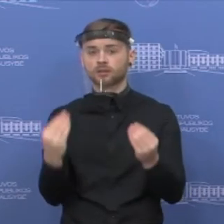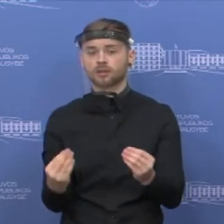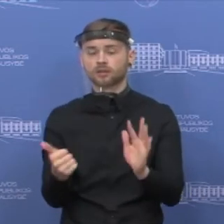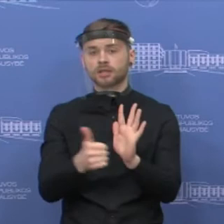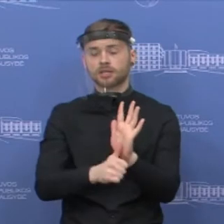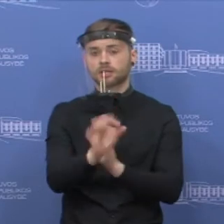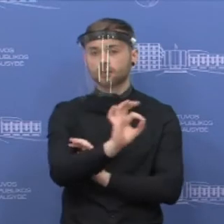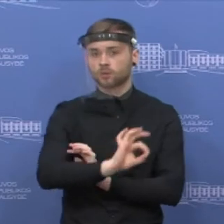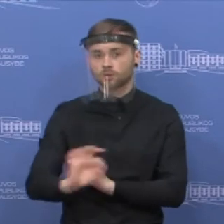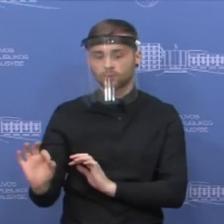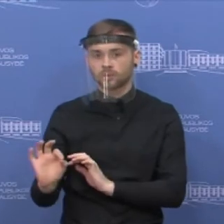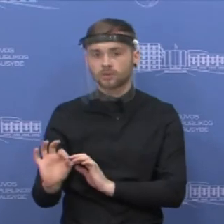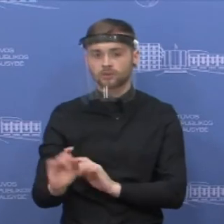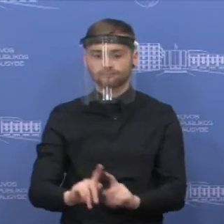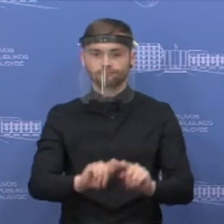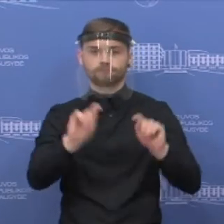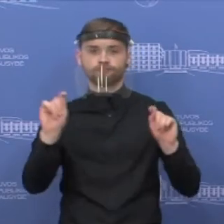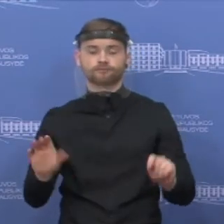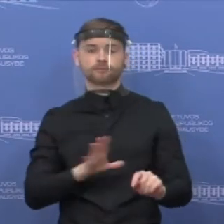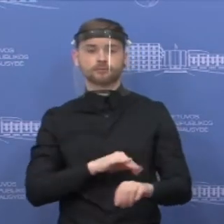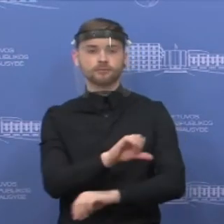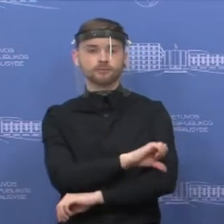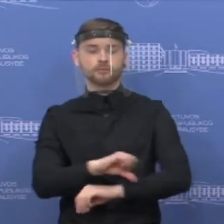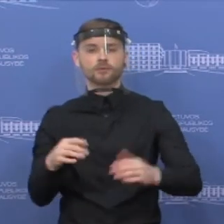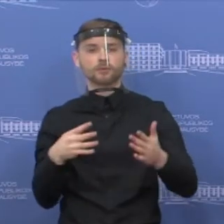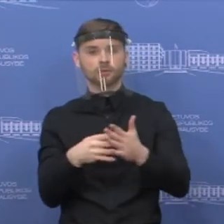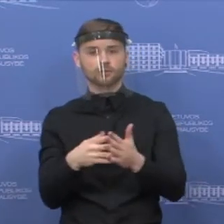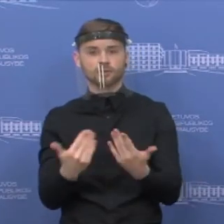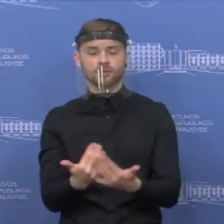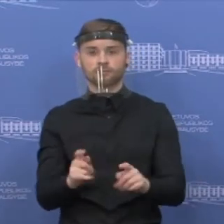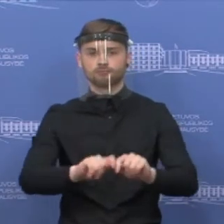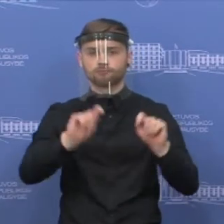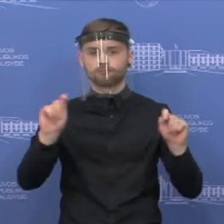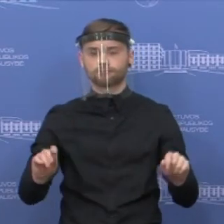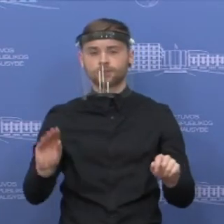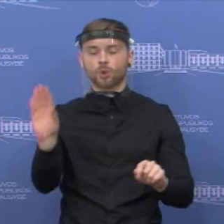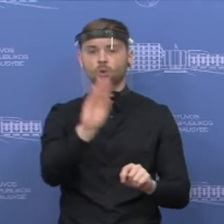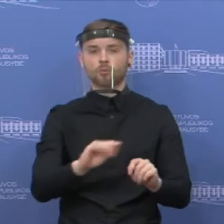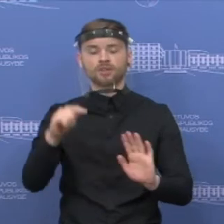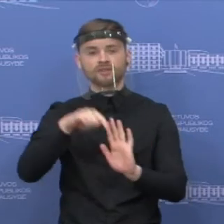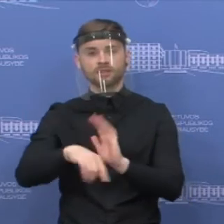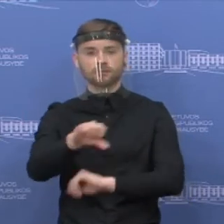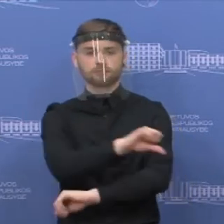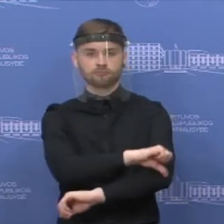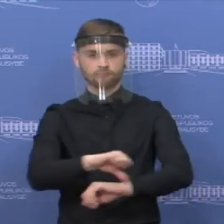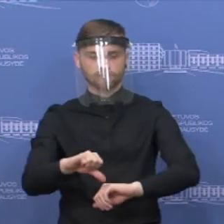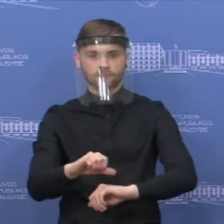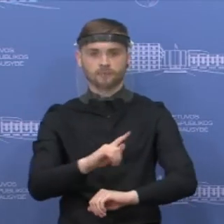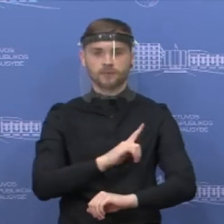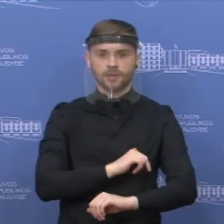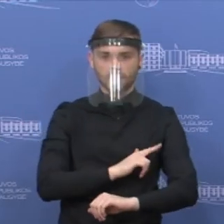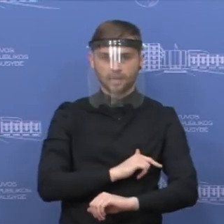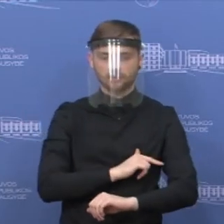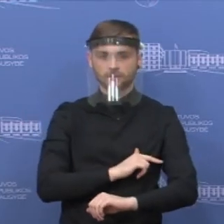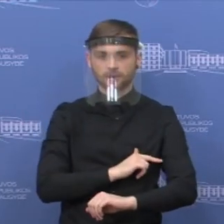valandos buvo atnaujinta pasienio kontrolė prie ES vidinių sienų. Tai yra prie sienos su Lietuvos